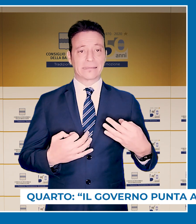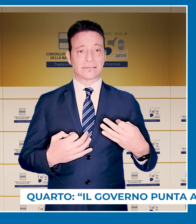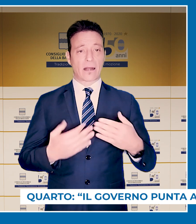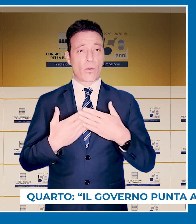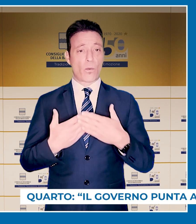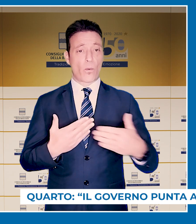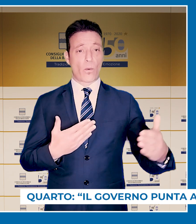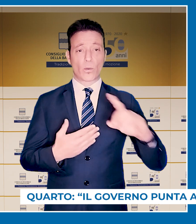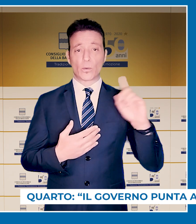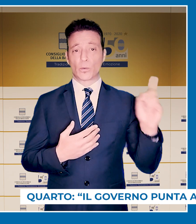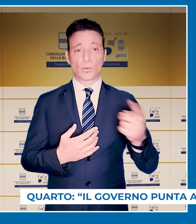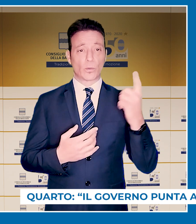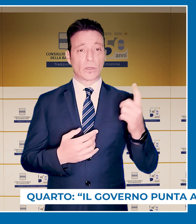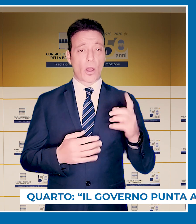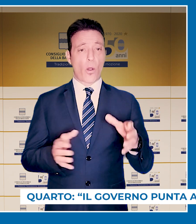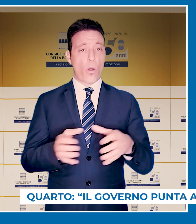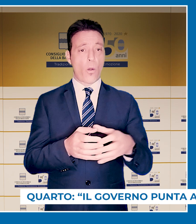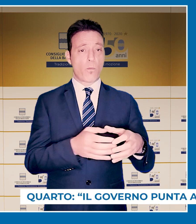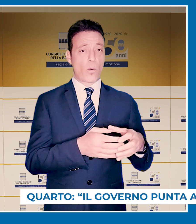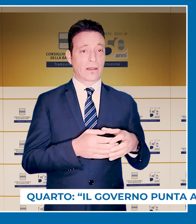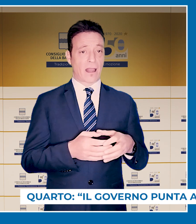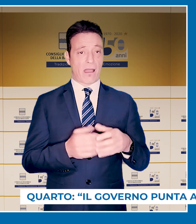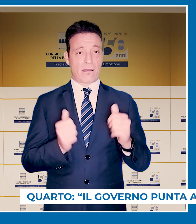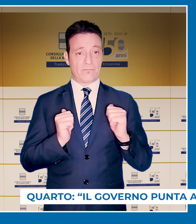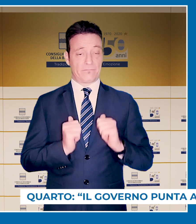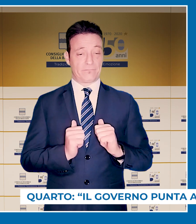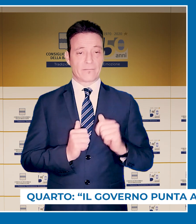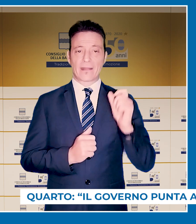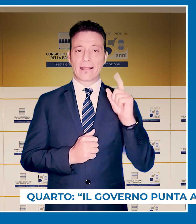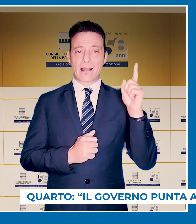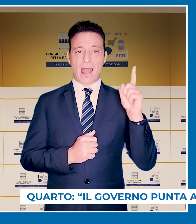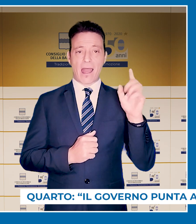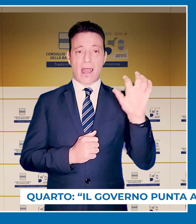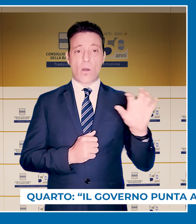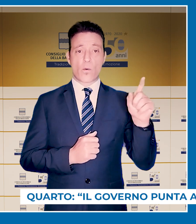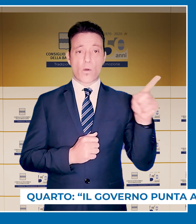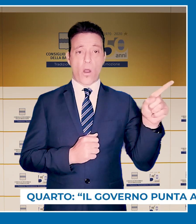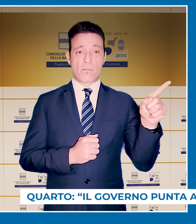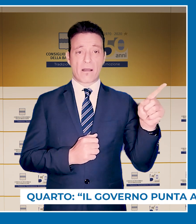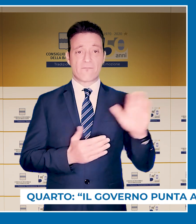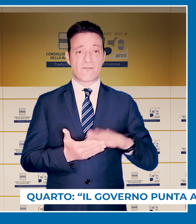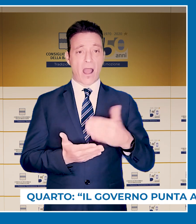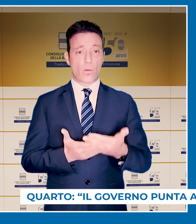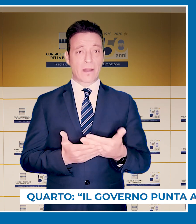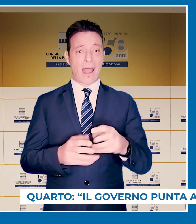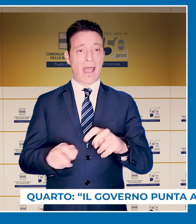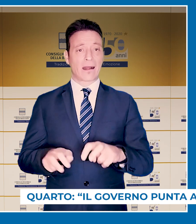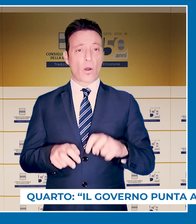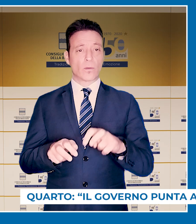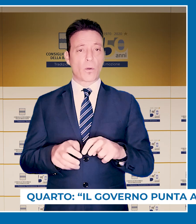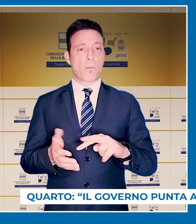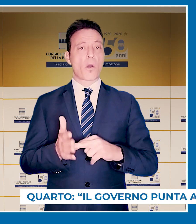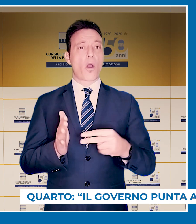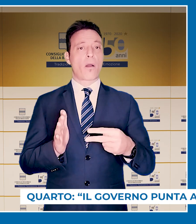benessere a lungo termine di tutte le nostre comunità. L'idea espressa dall'Europa, che considera l